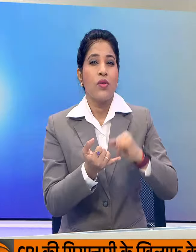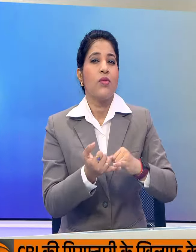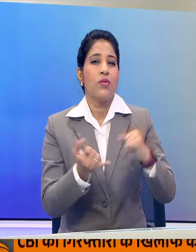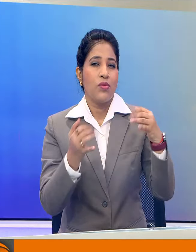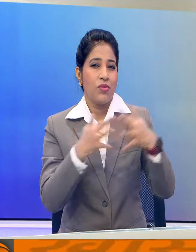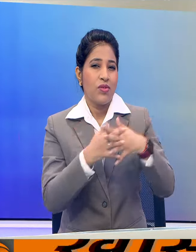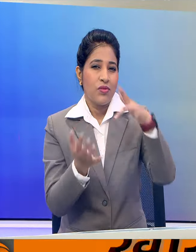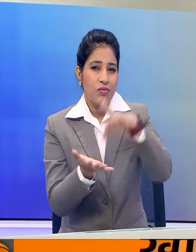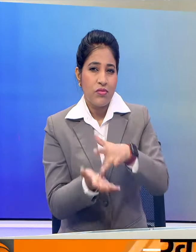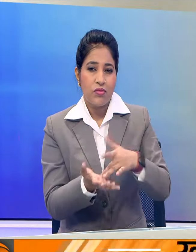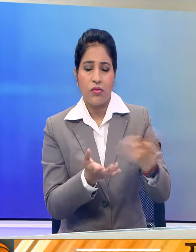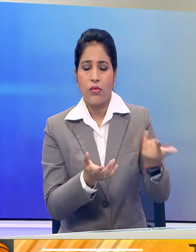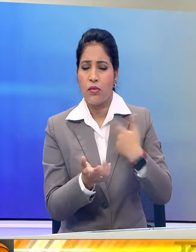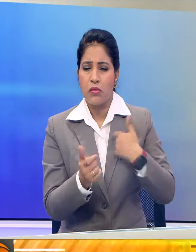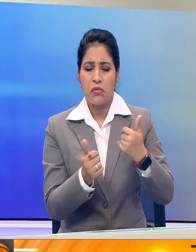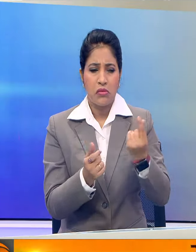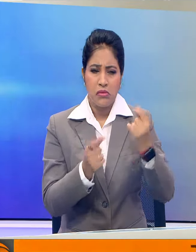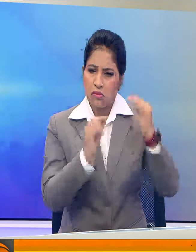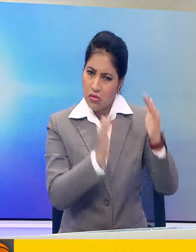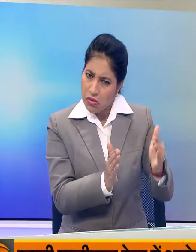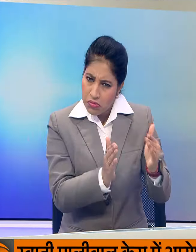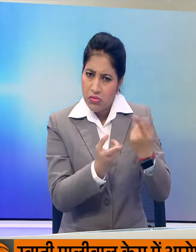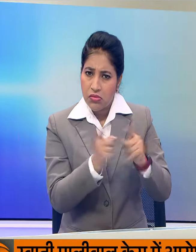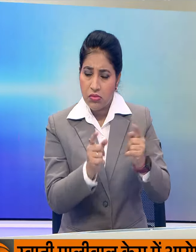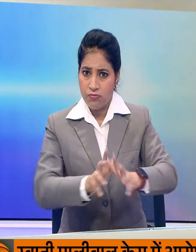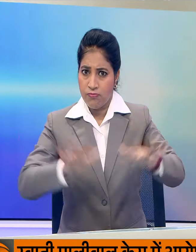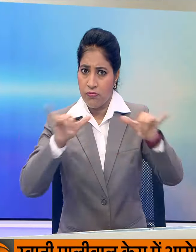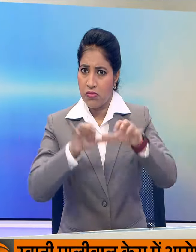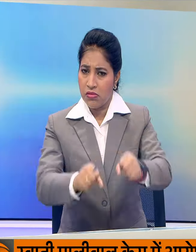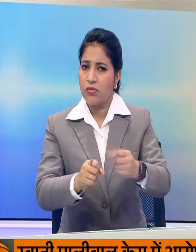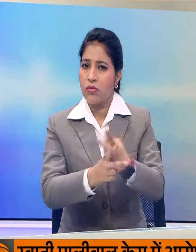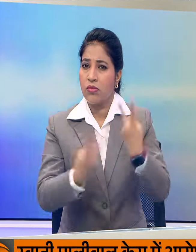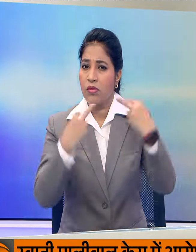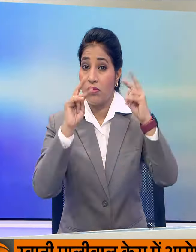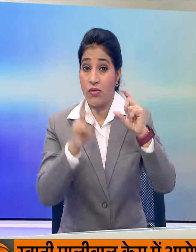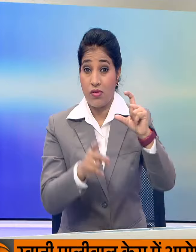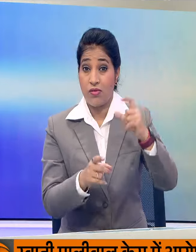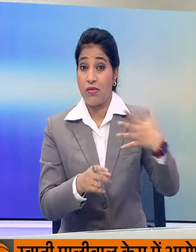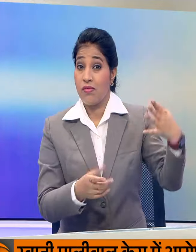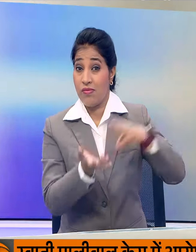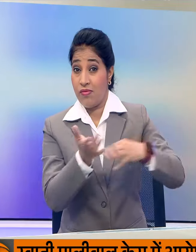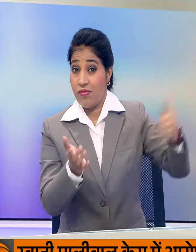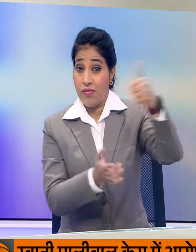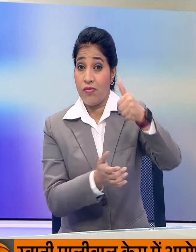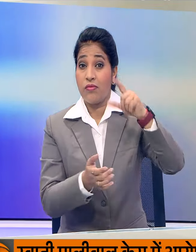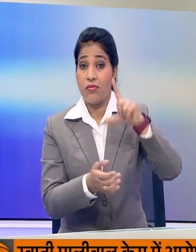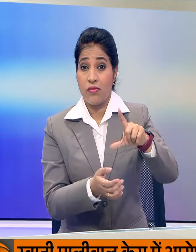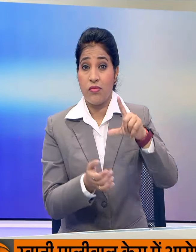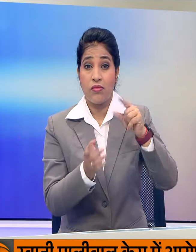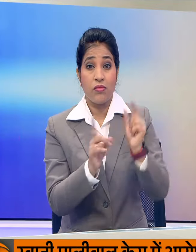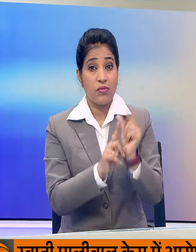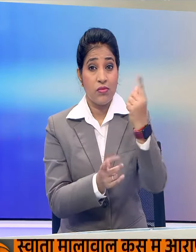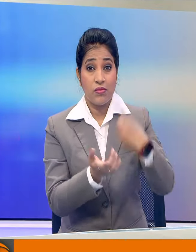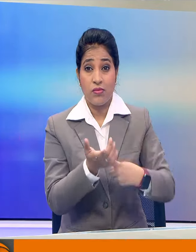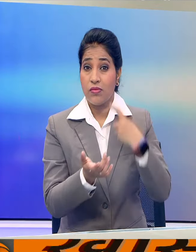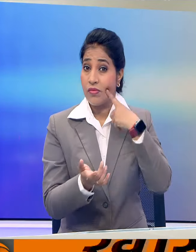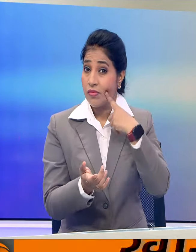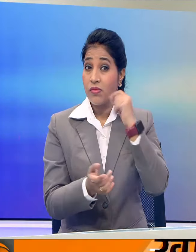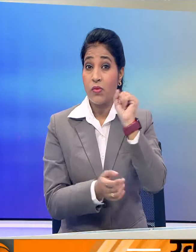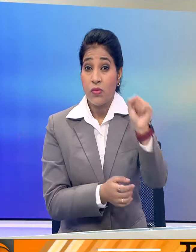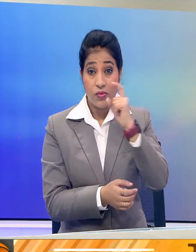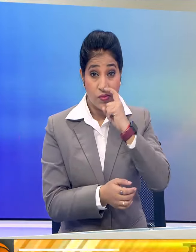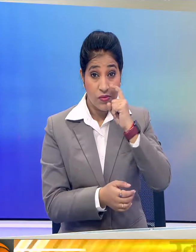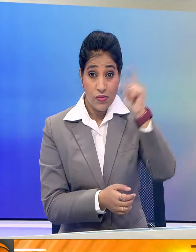संपत्ती खरीदी है बता दे की कैबनेट मंत्री हरदीप सिंग पूरी की पत्नी लक्ष्मी मुदीश्विर पूरी की ओर से